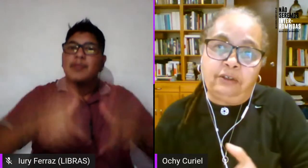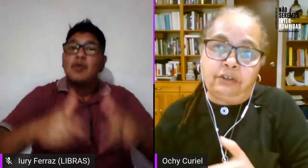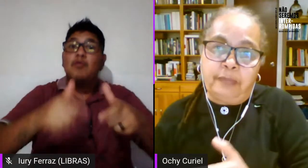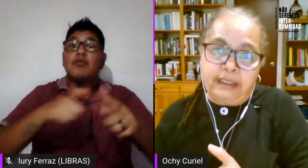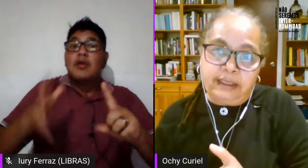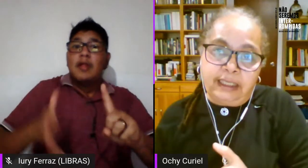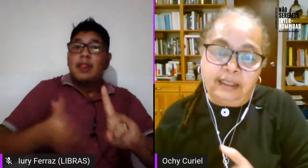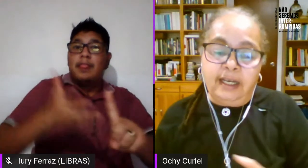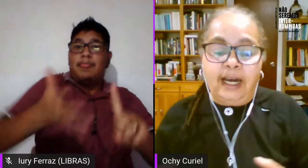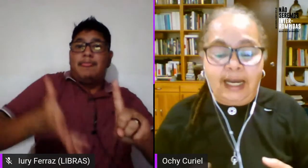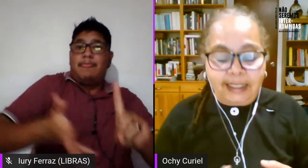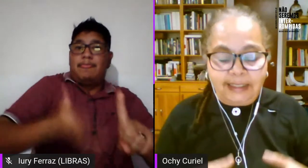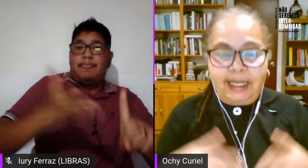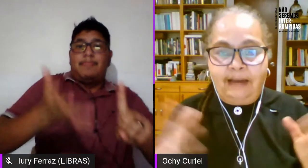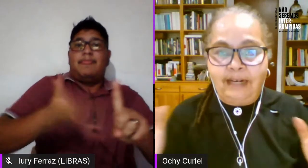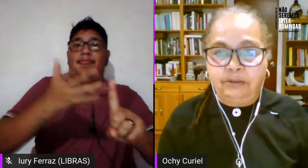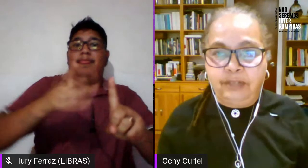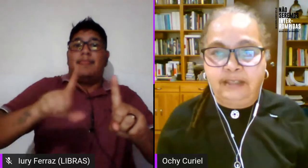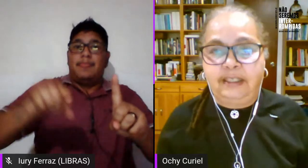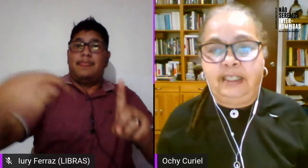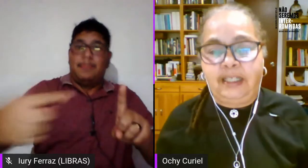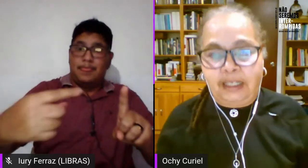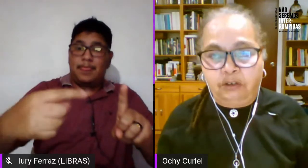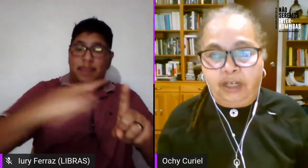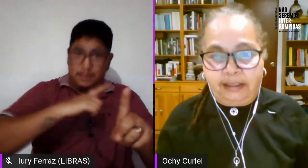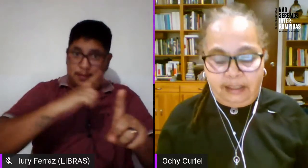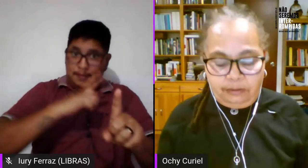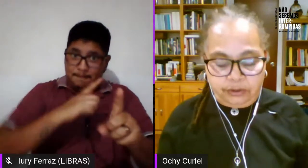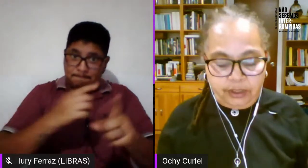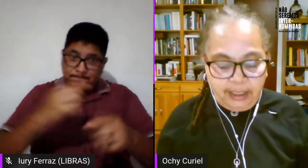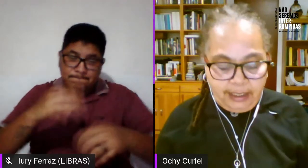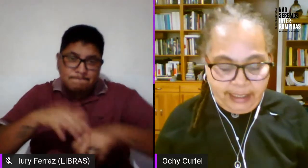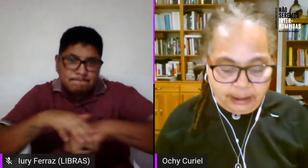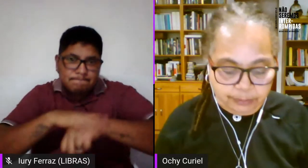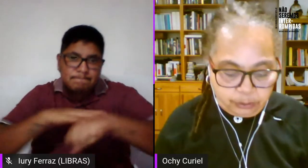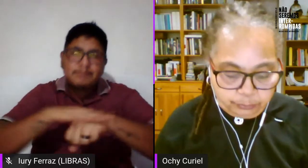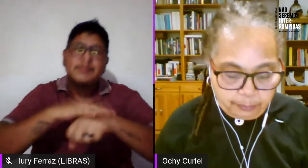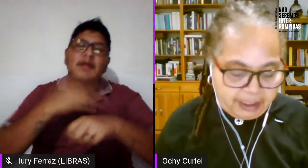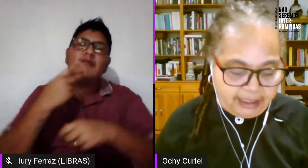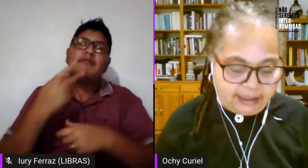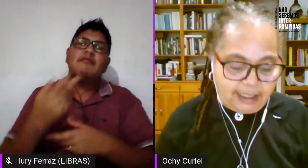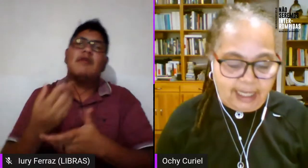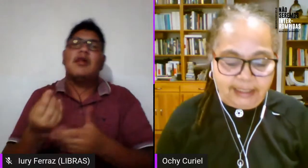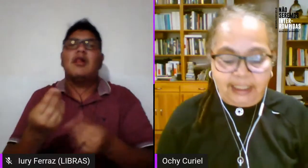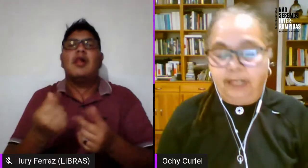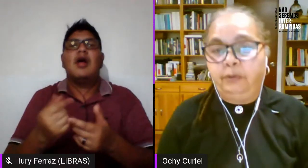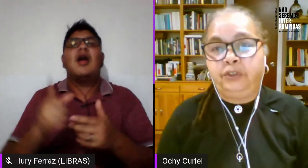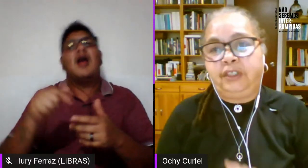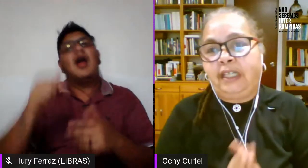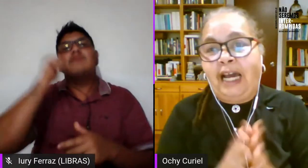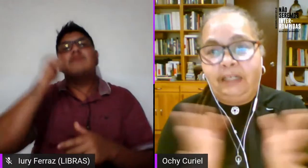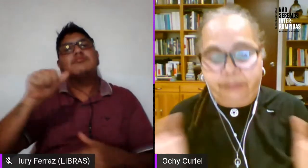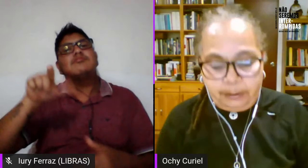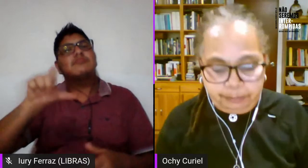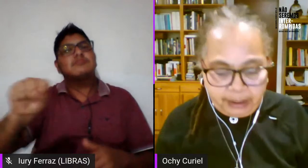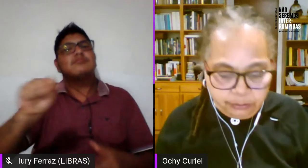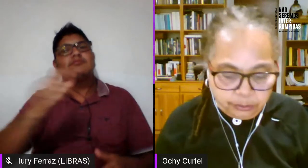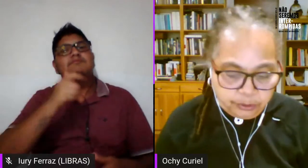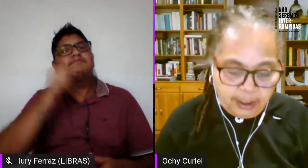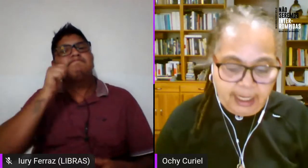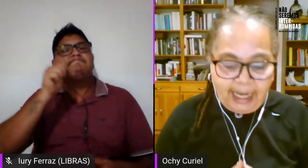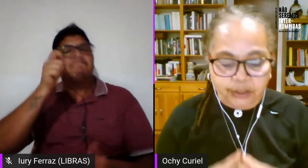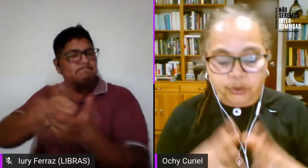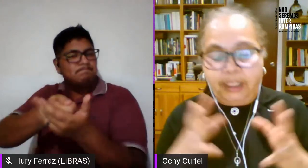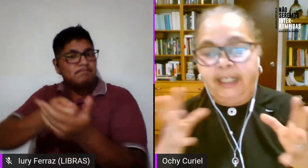posteriormente a que se abra una serie de colectivos lésbicos feministas y ahí tenemos GALF en